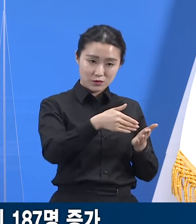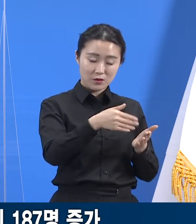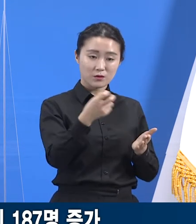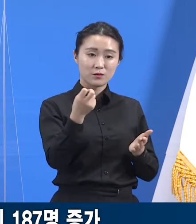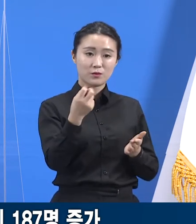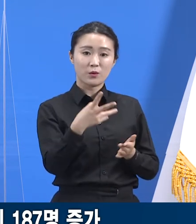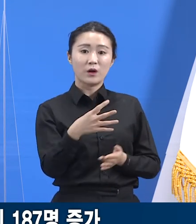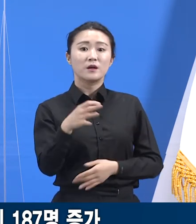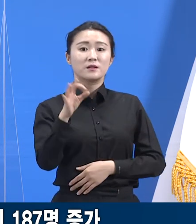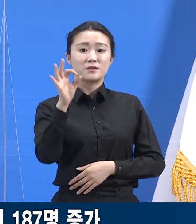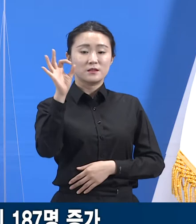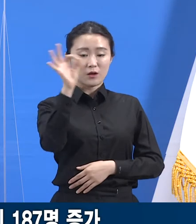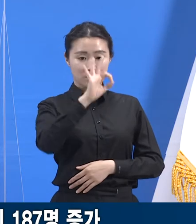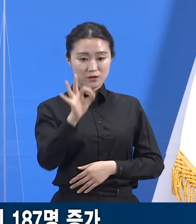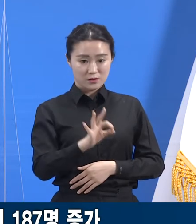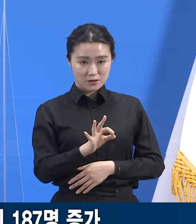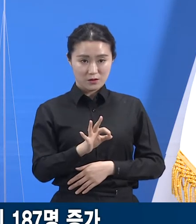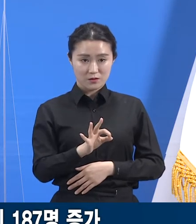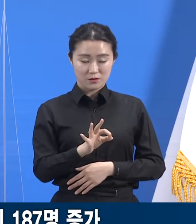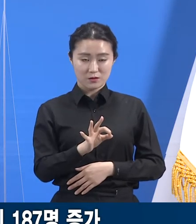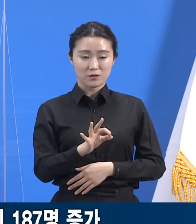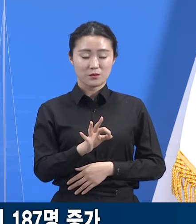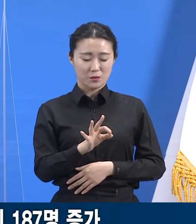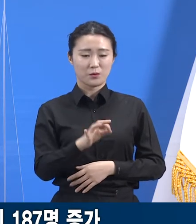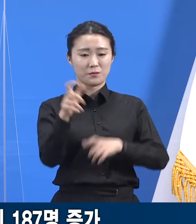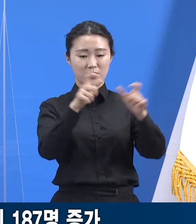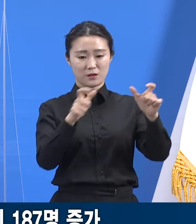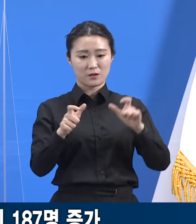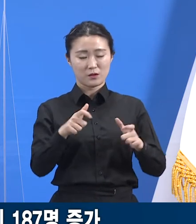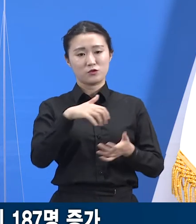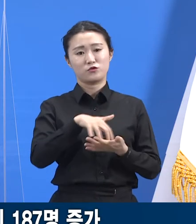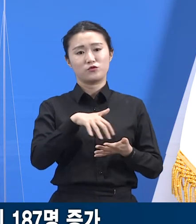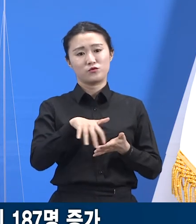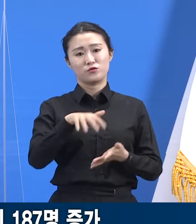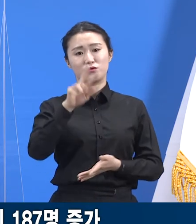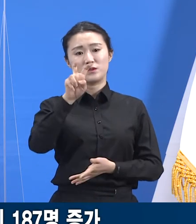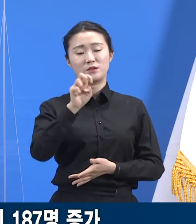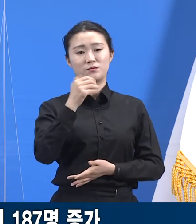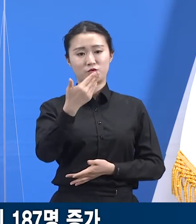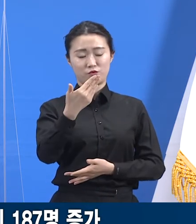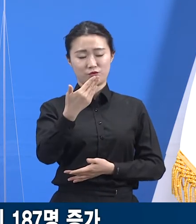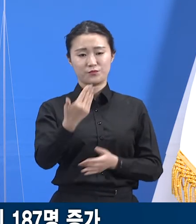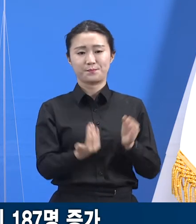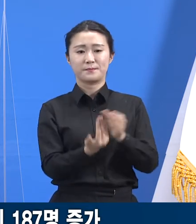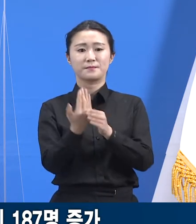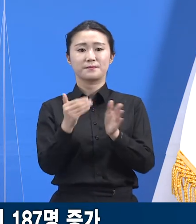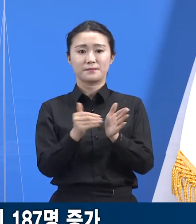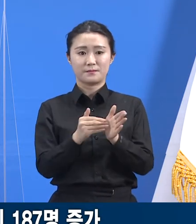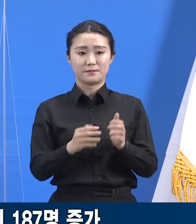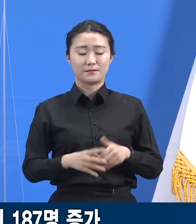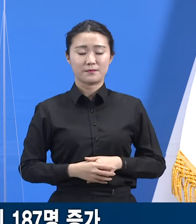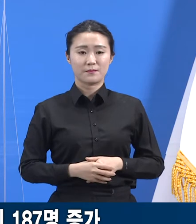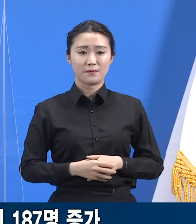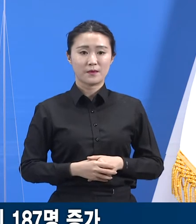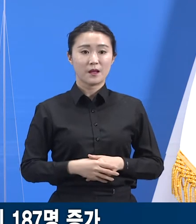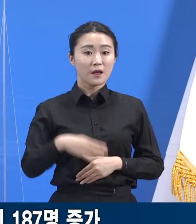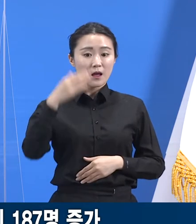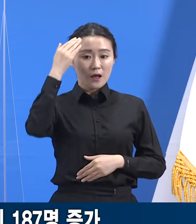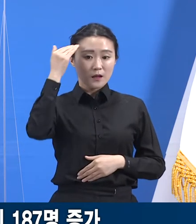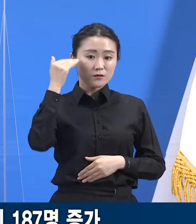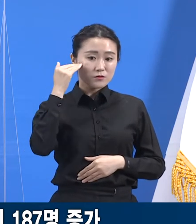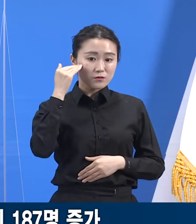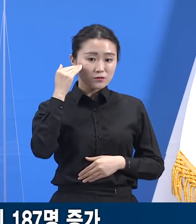29개 시군에서 확진자가 발생했던 날이었습니다. 국내 발생이 183명이며